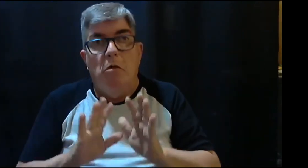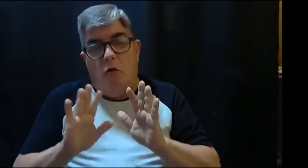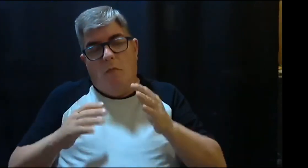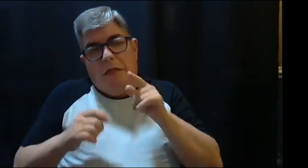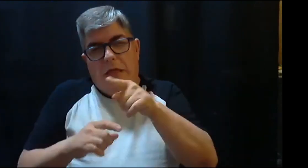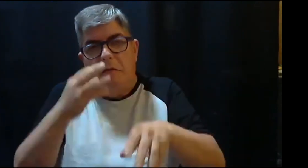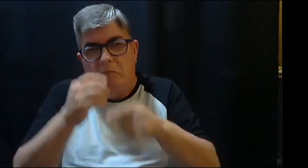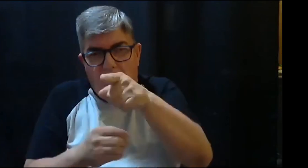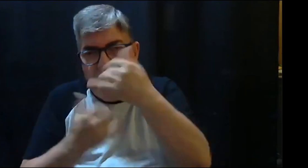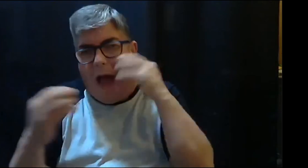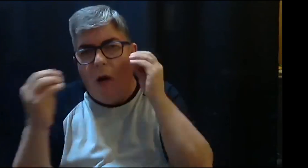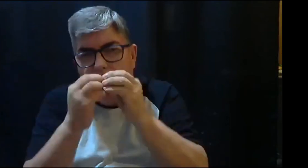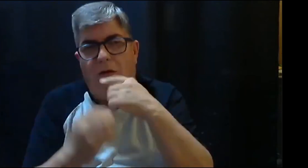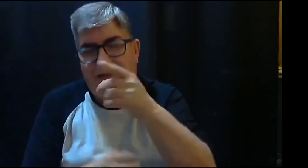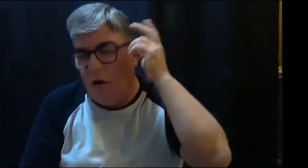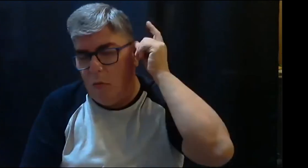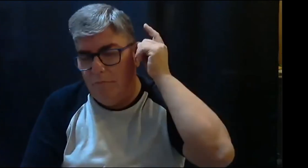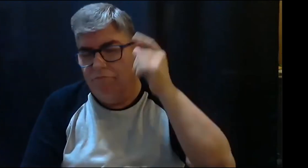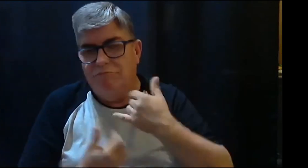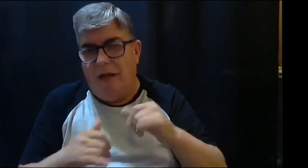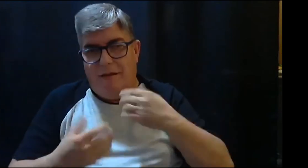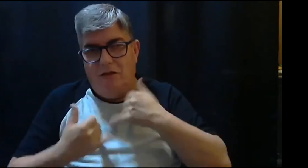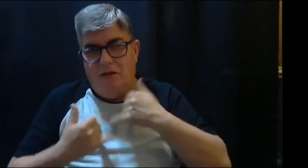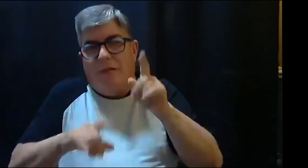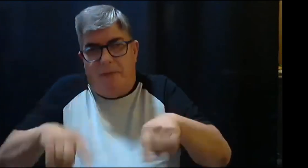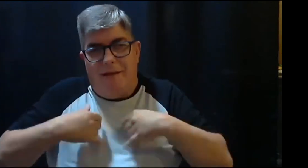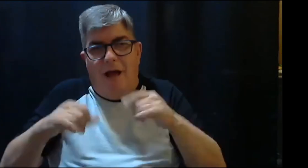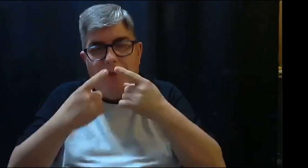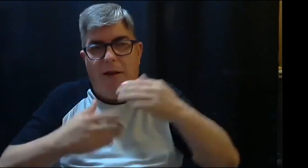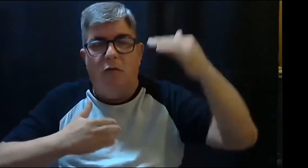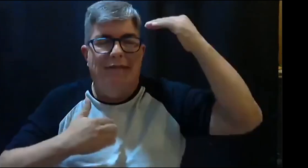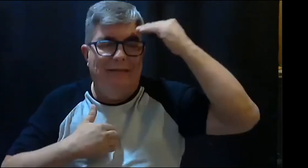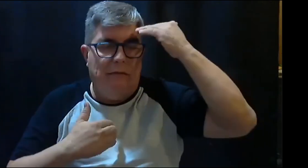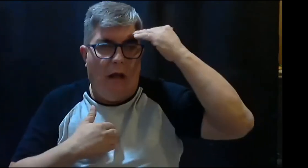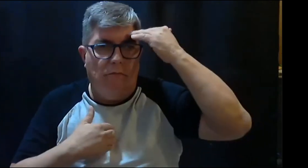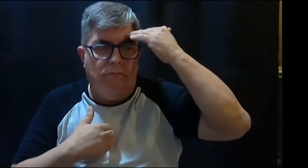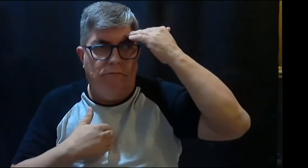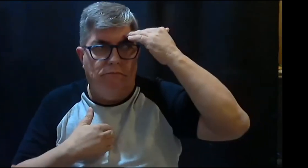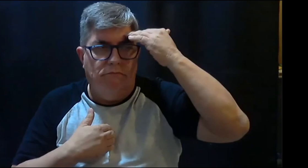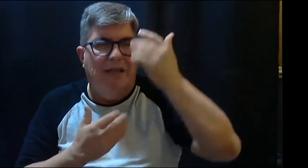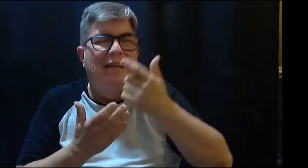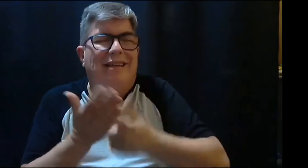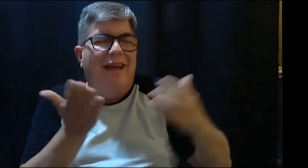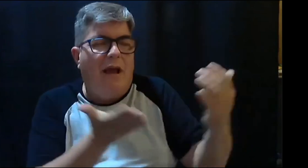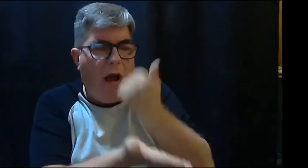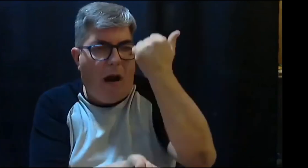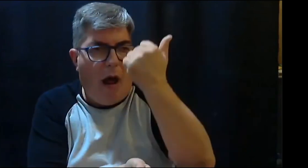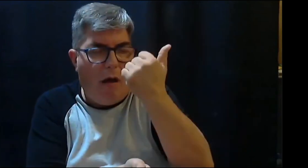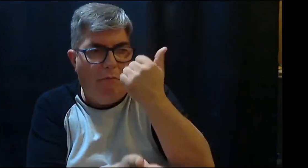muchas herramientas tecnológicas. Y estoy de acuerdo con lo que dice Rubén, es más ser conscientes,